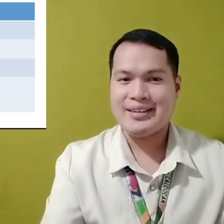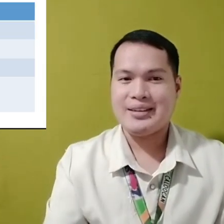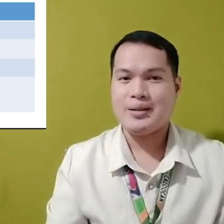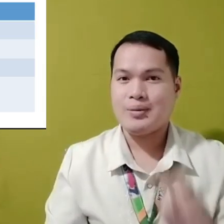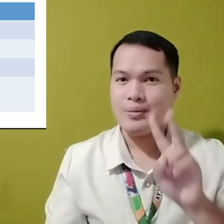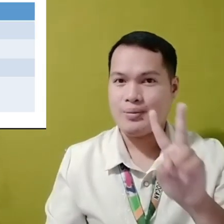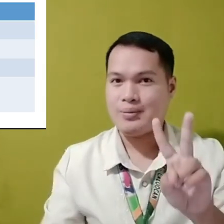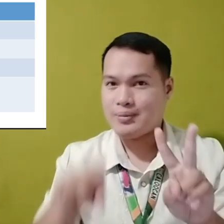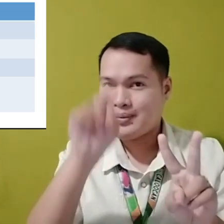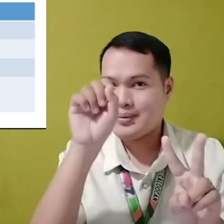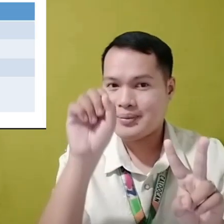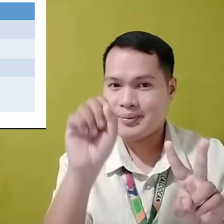Pangalawang tanong.